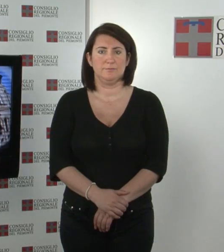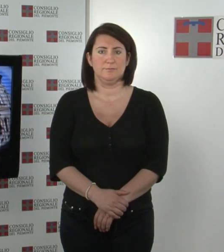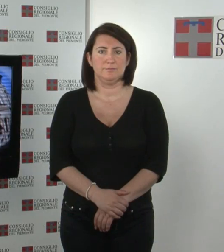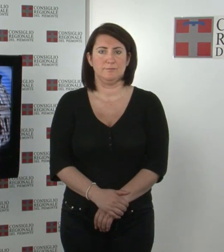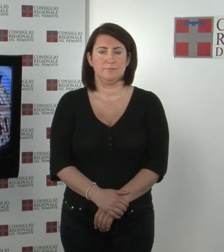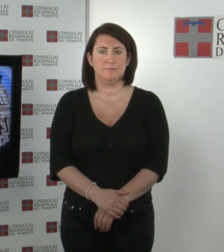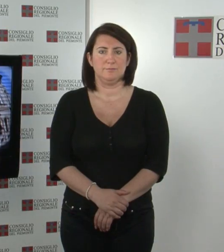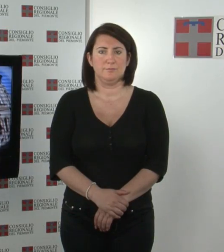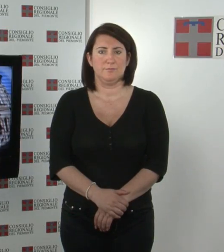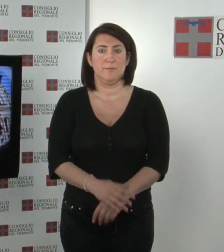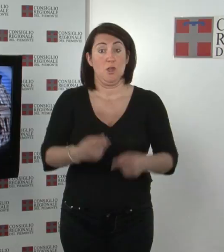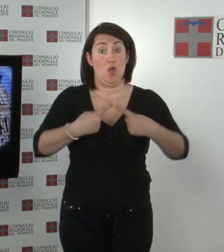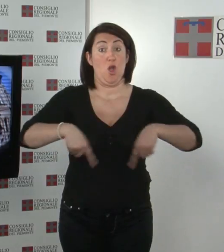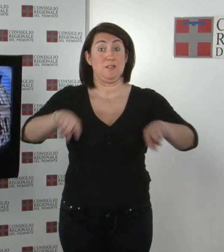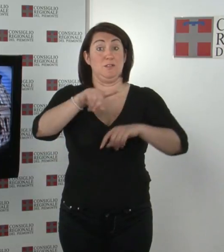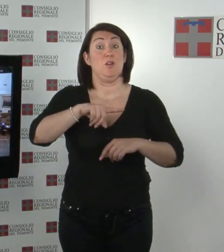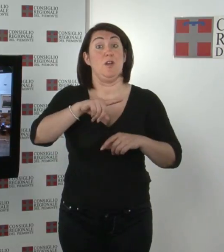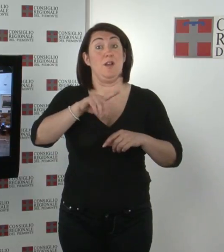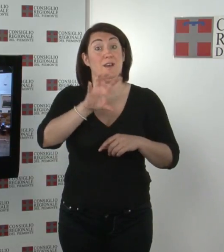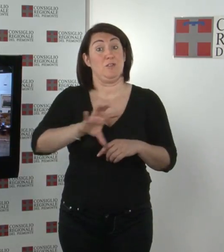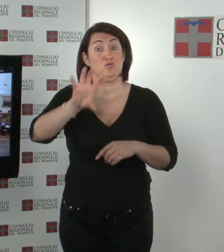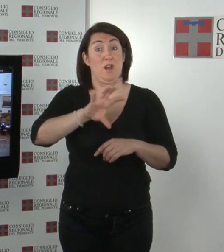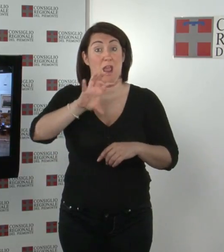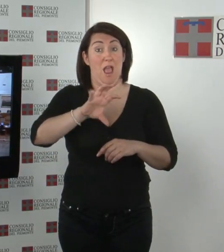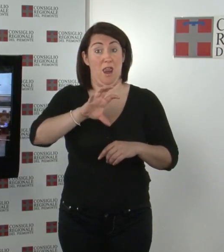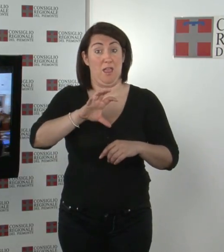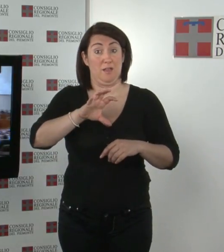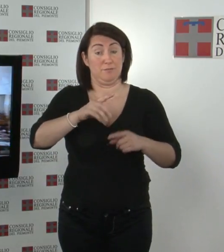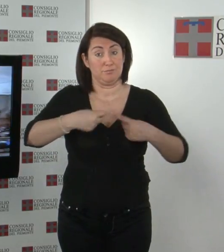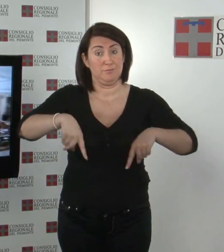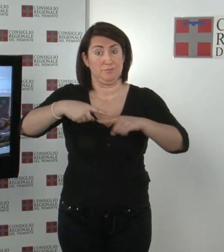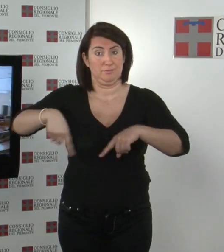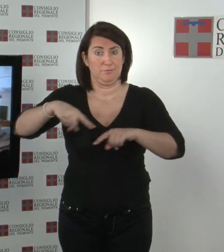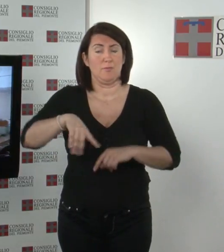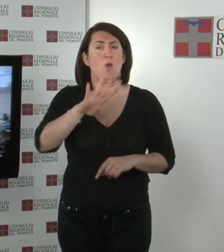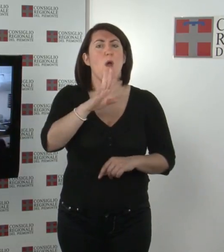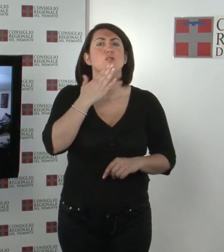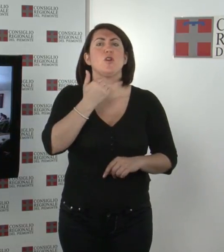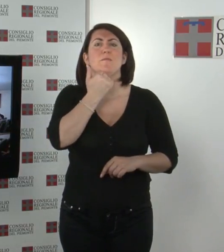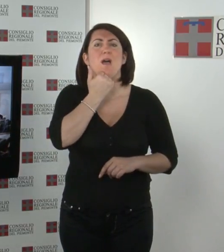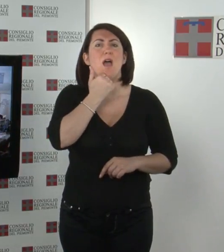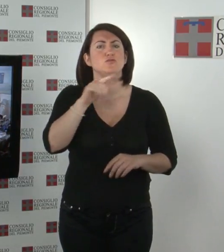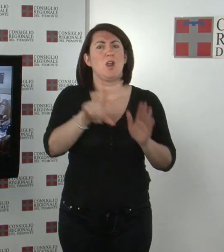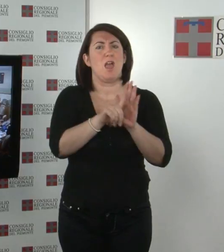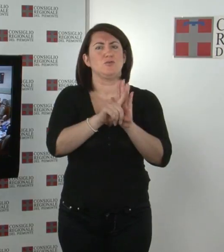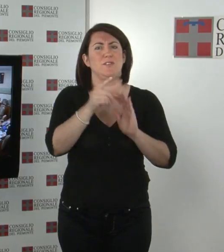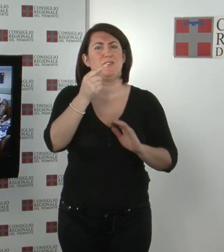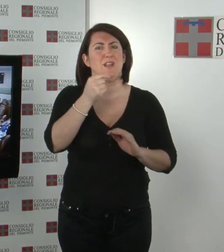Sedute del Consiglio regionale Approvata il 4 maggio la legge finanziaria regionale per l'anno 2012 con 31 voti